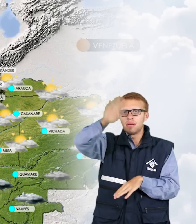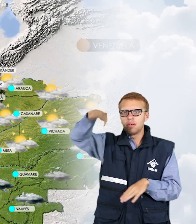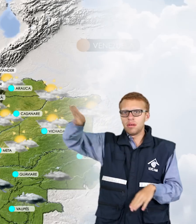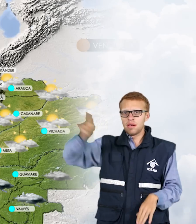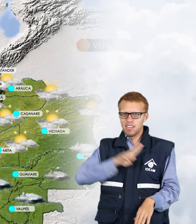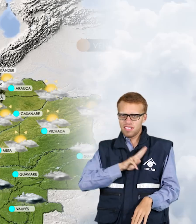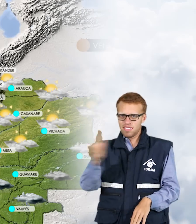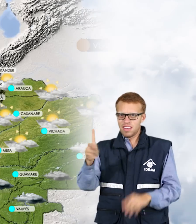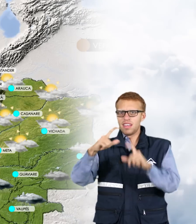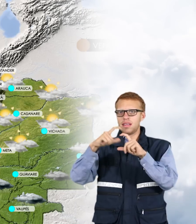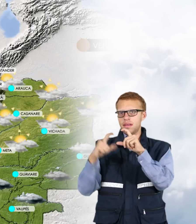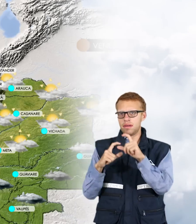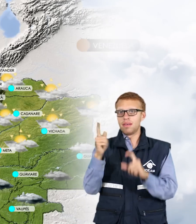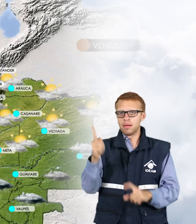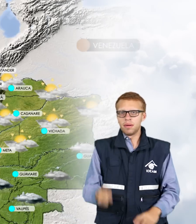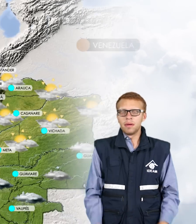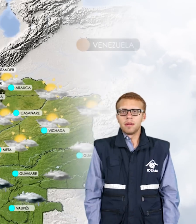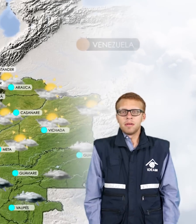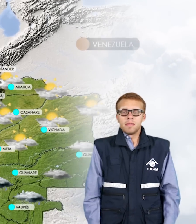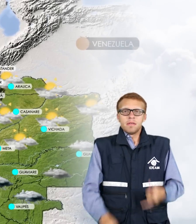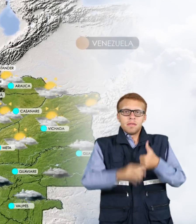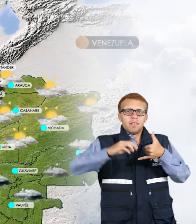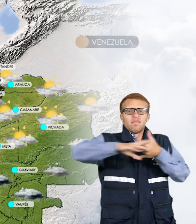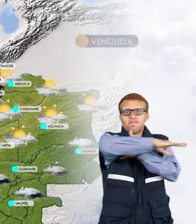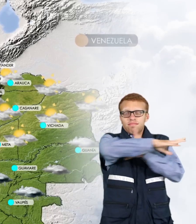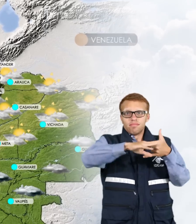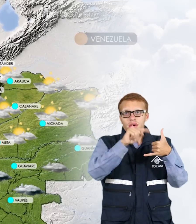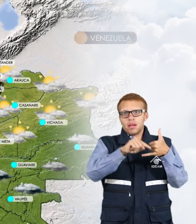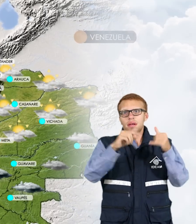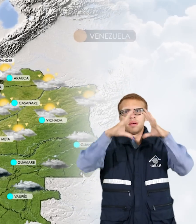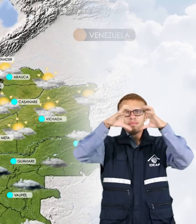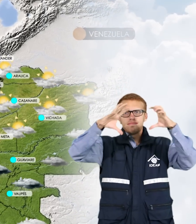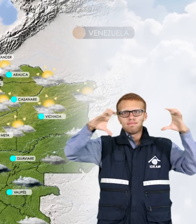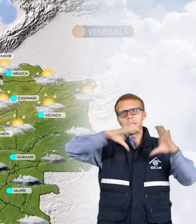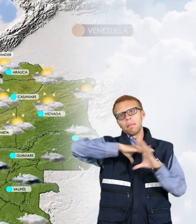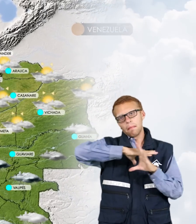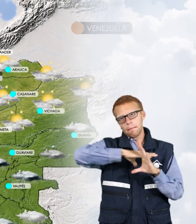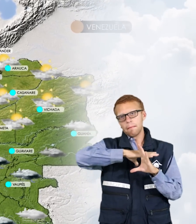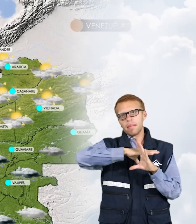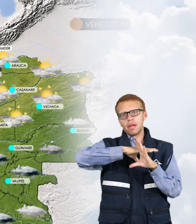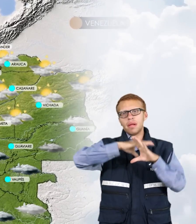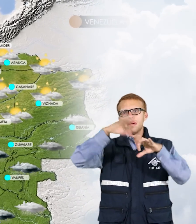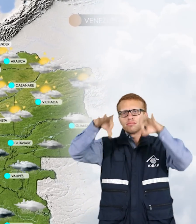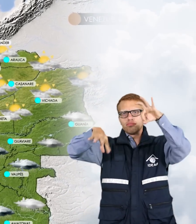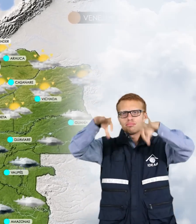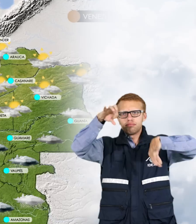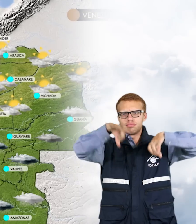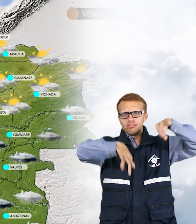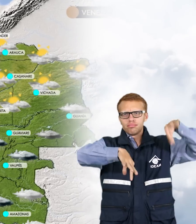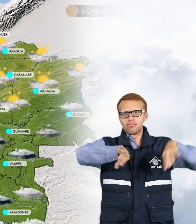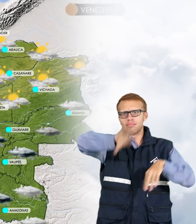del Cauca y Cauca. La orinoquía cielo parcialmente nublado con lloviznas en sectores del Pie de Monte y de mayor